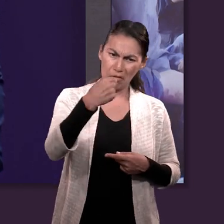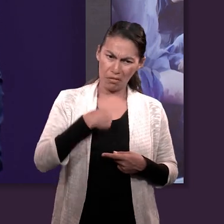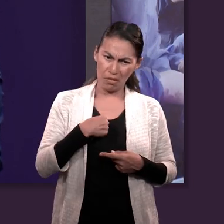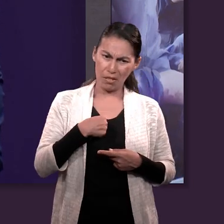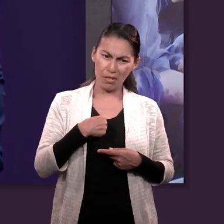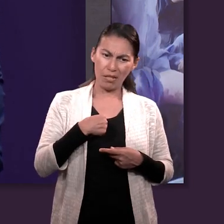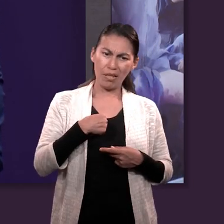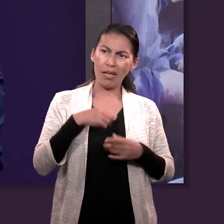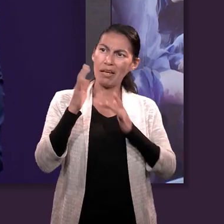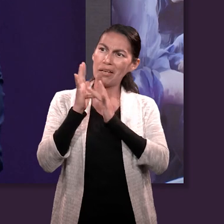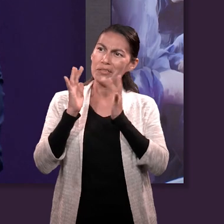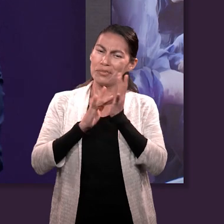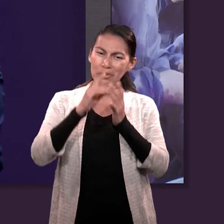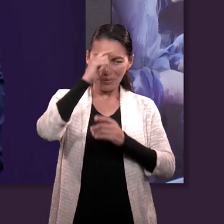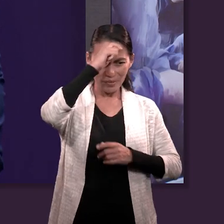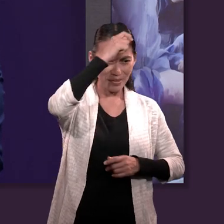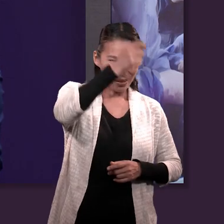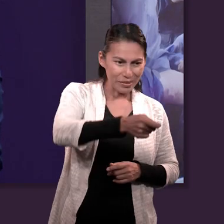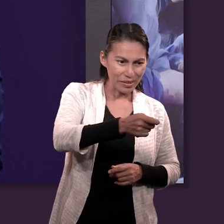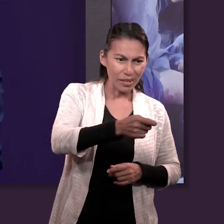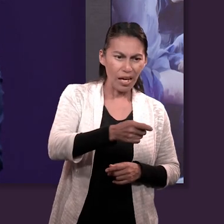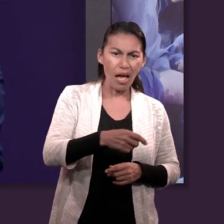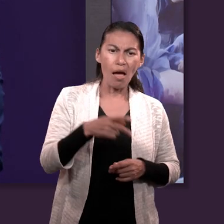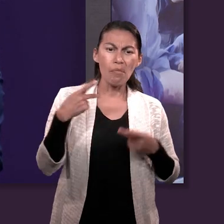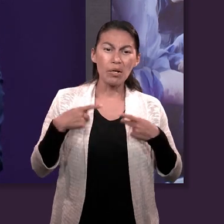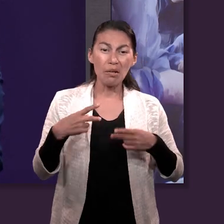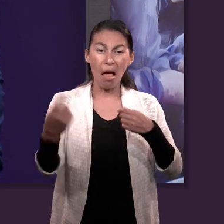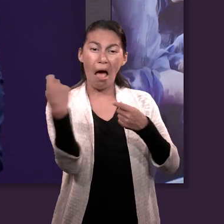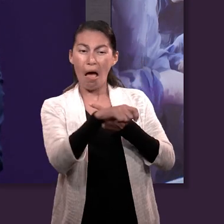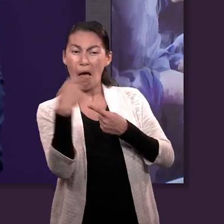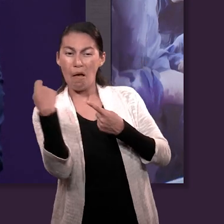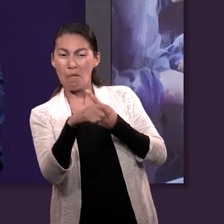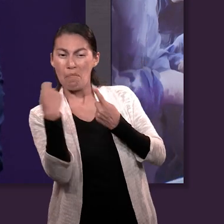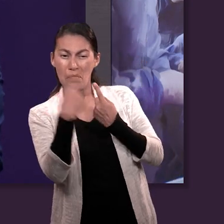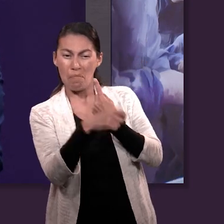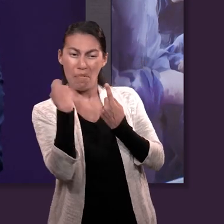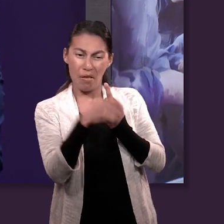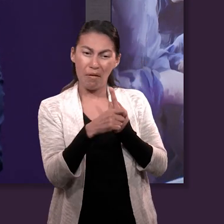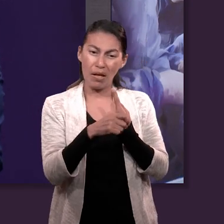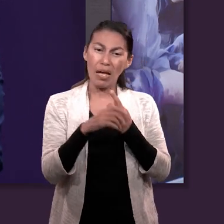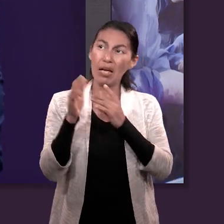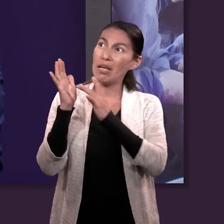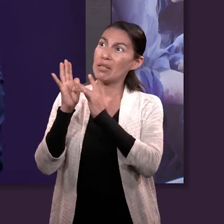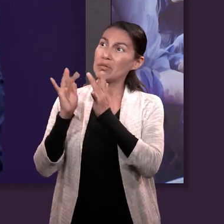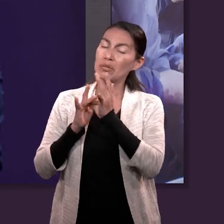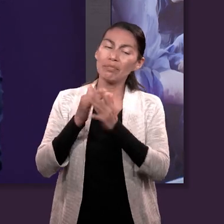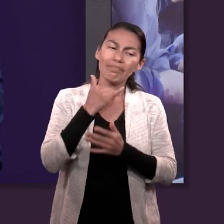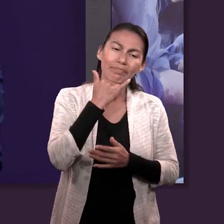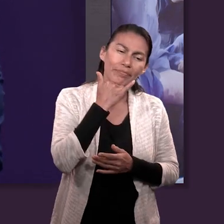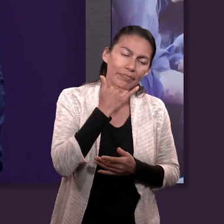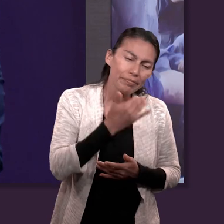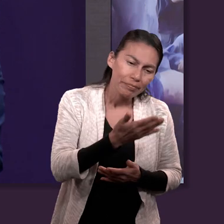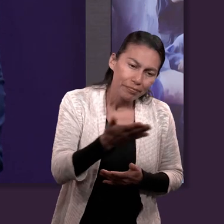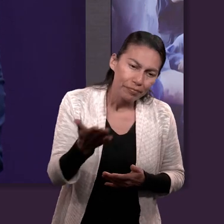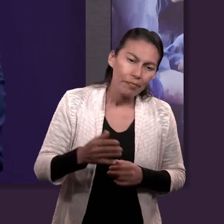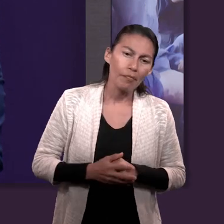le maldecían, oraba por los que lo golpearon. Entonces no es un asunto humanamente